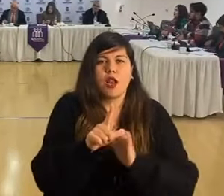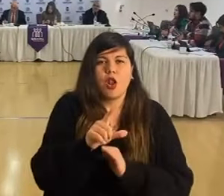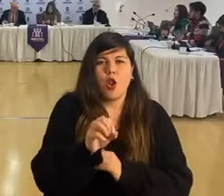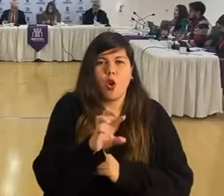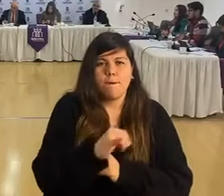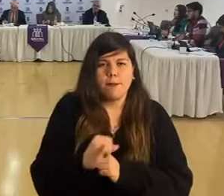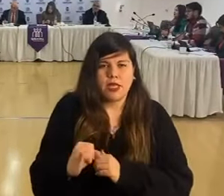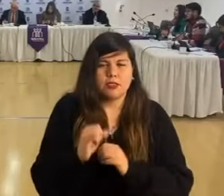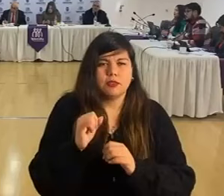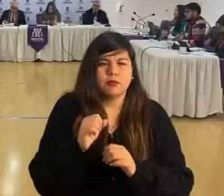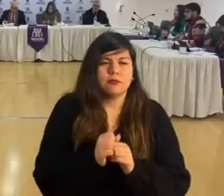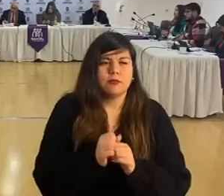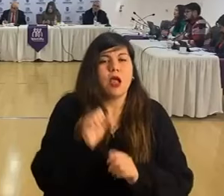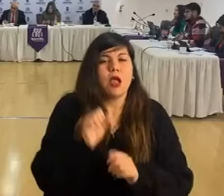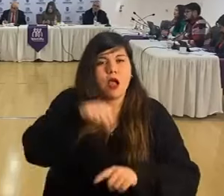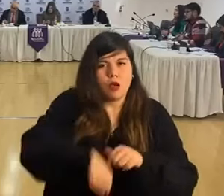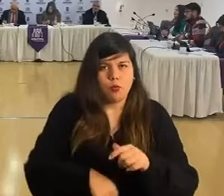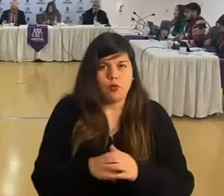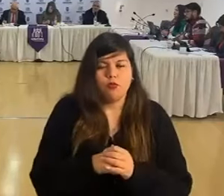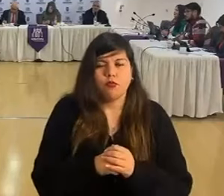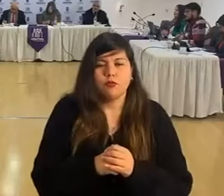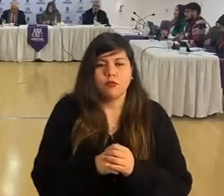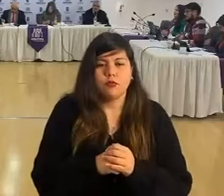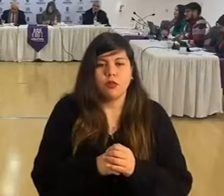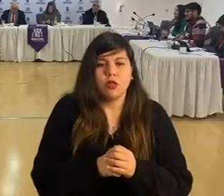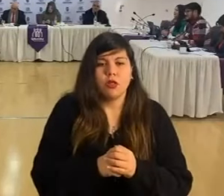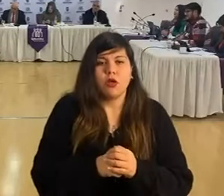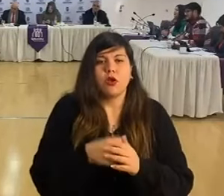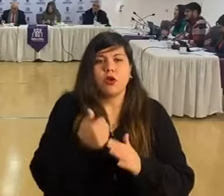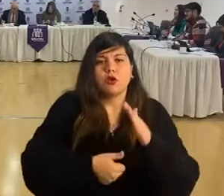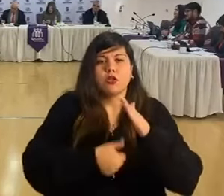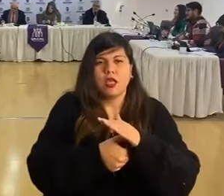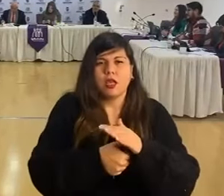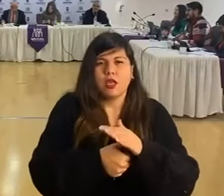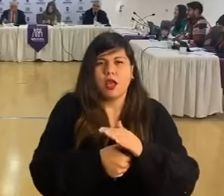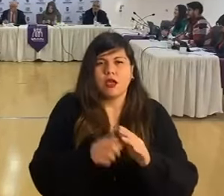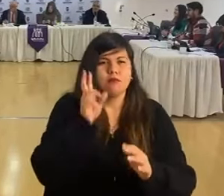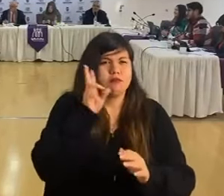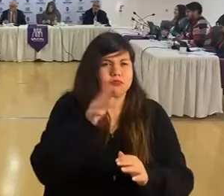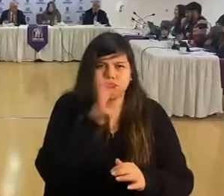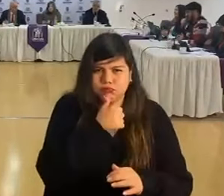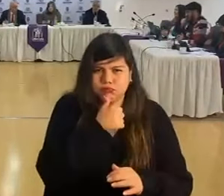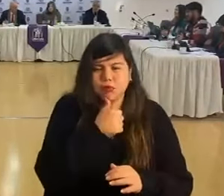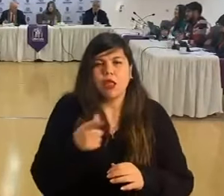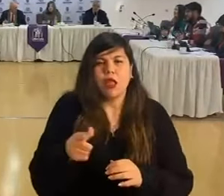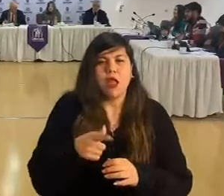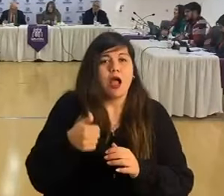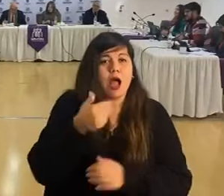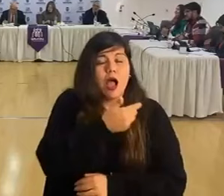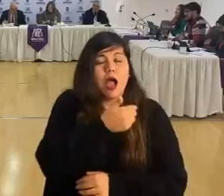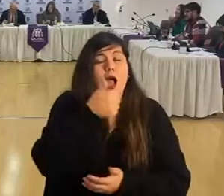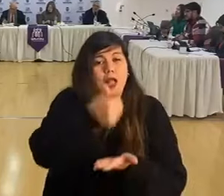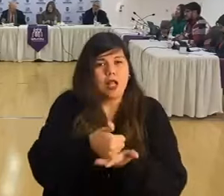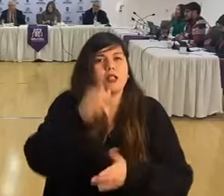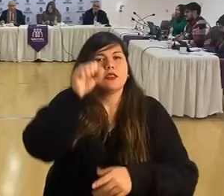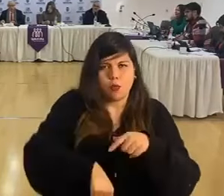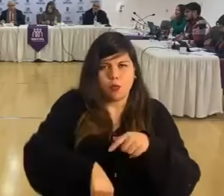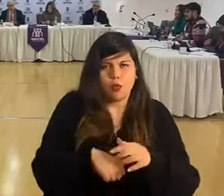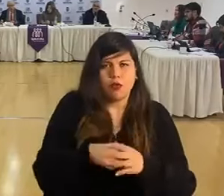López? Apruebo. ¿Consejala María de Estudios Ausente? ¿Alcaldesa? Apruebo.